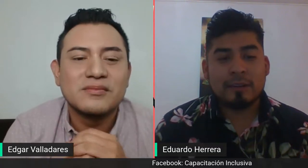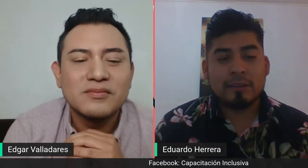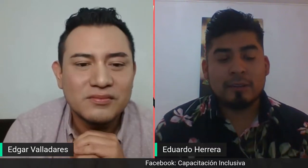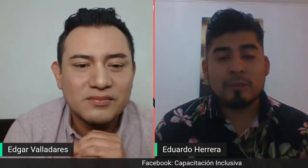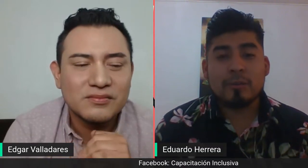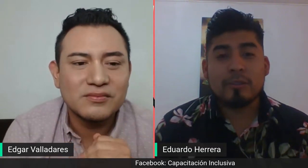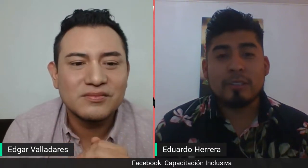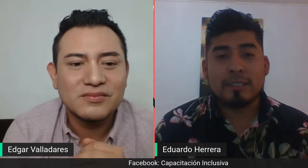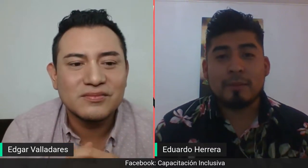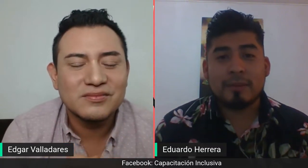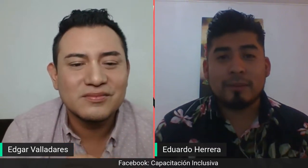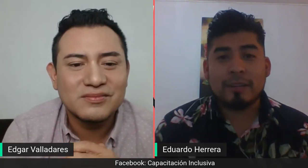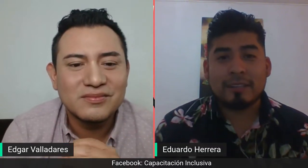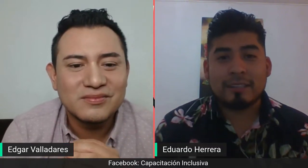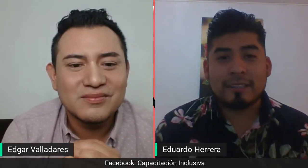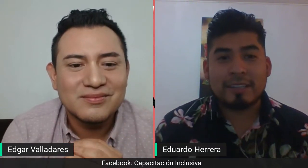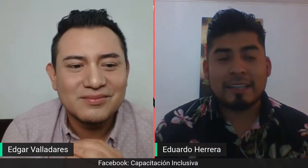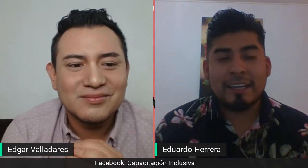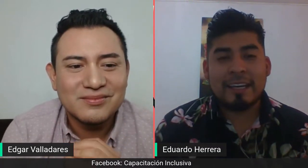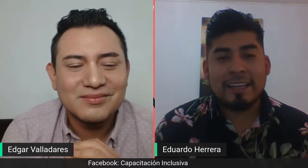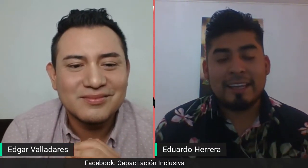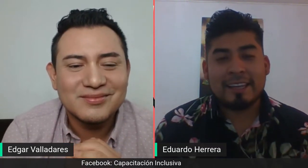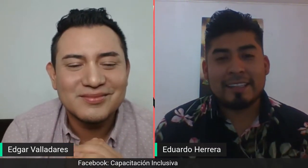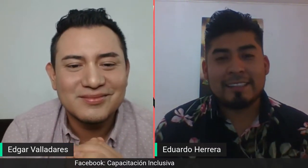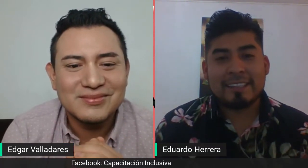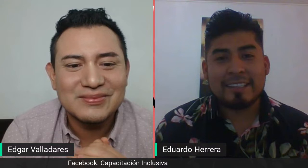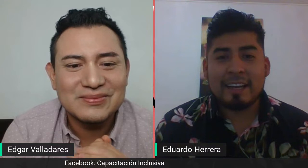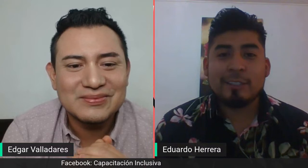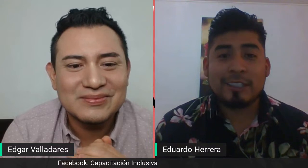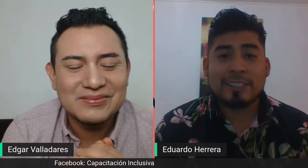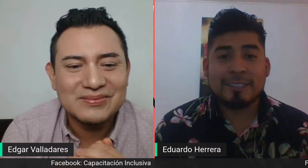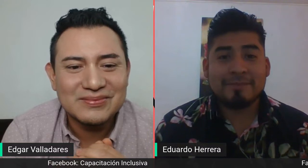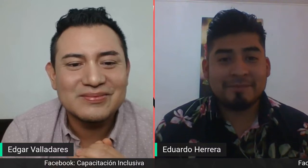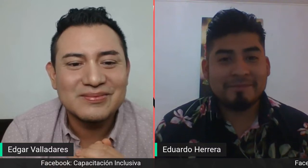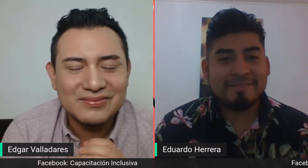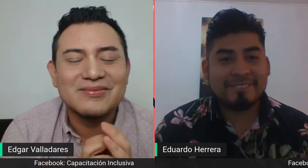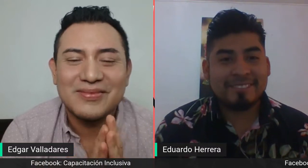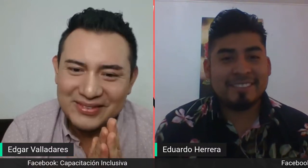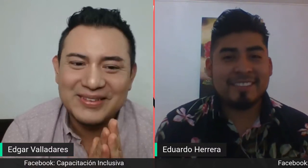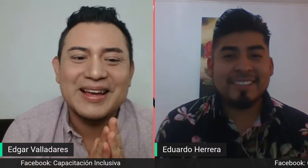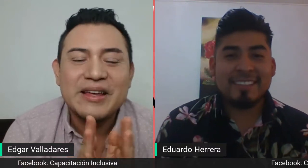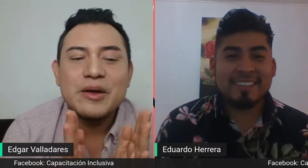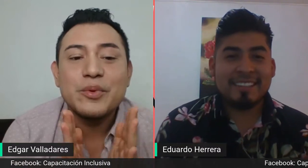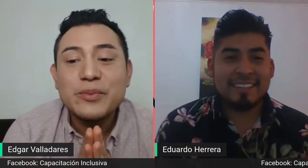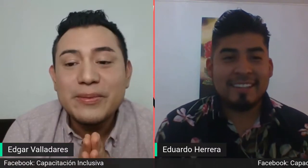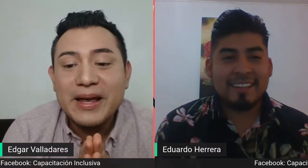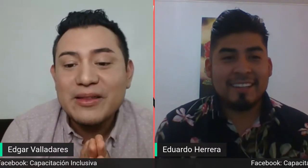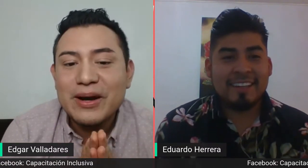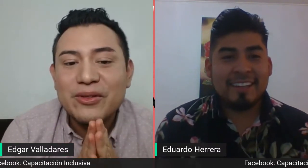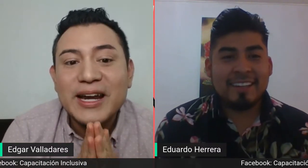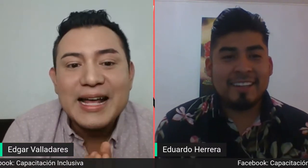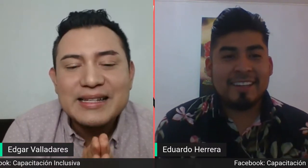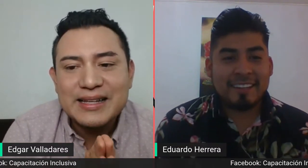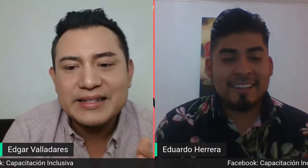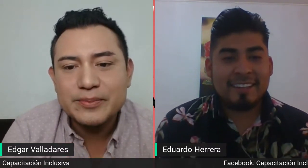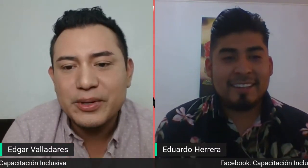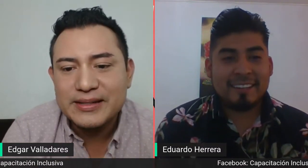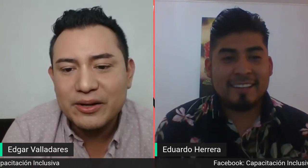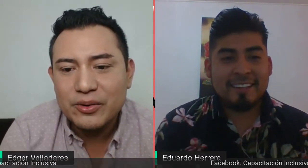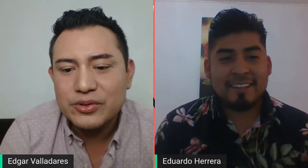cursos que se aperturan dentro de la asociación. Ok, pues muy bien Eduardo, gracias, gracias por estar con